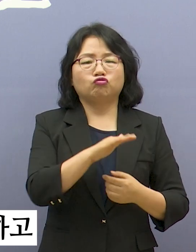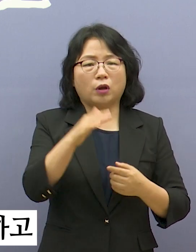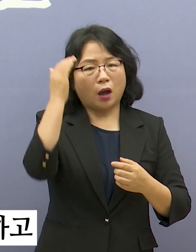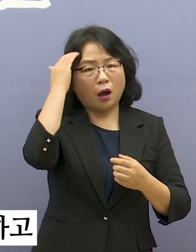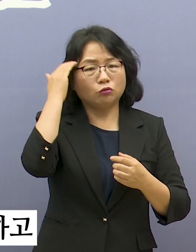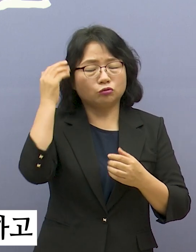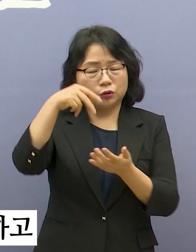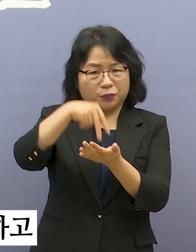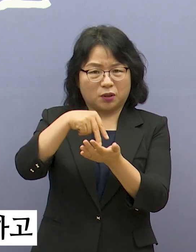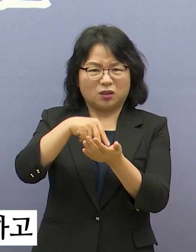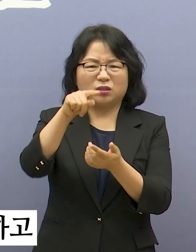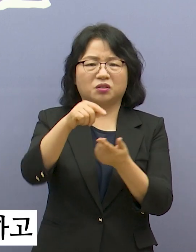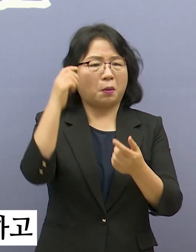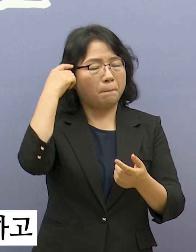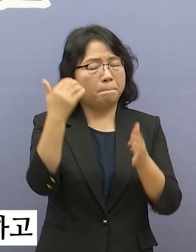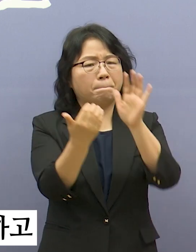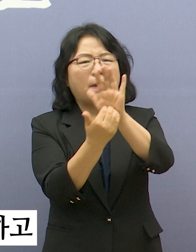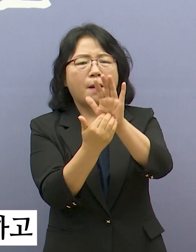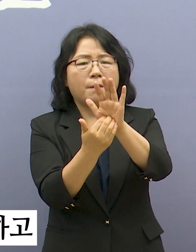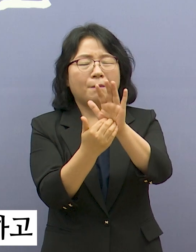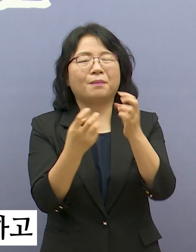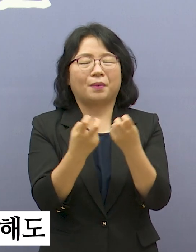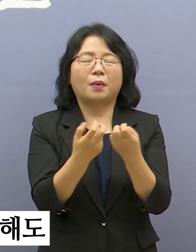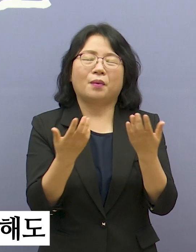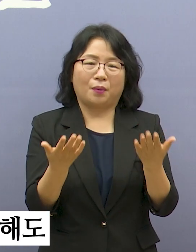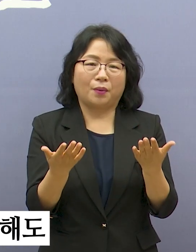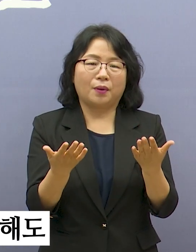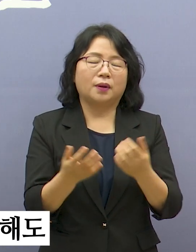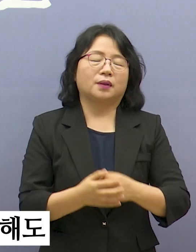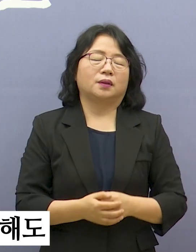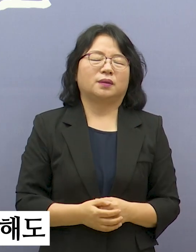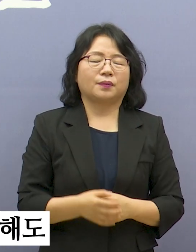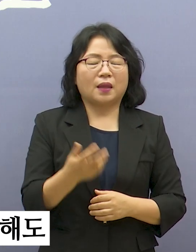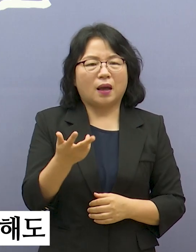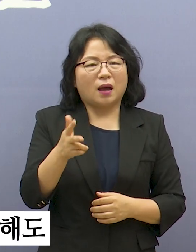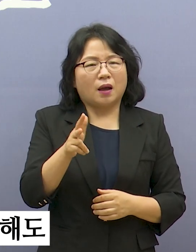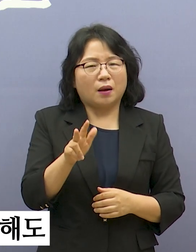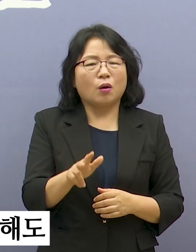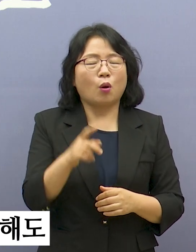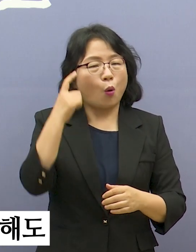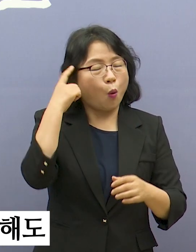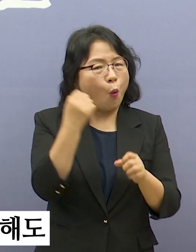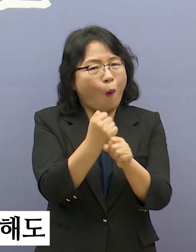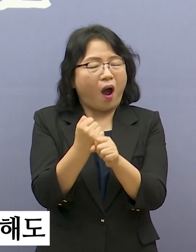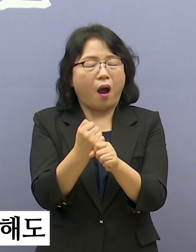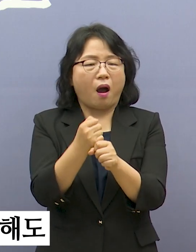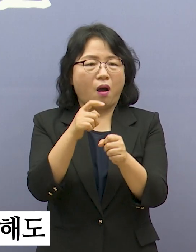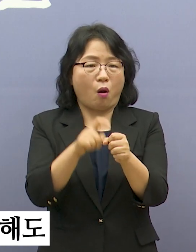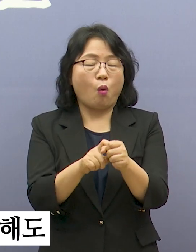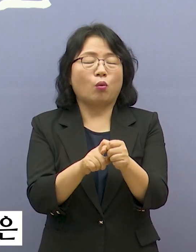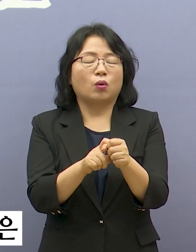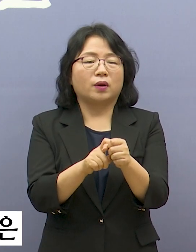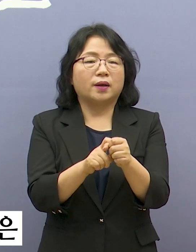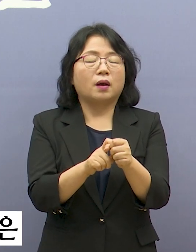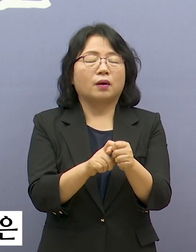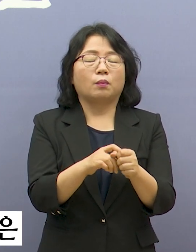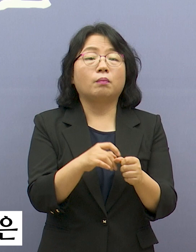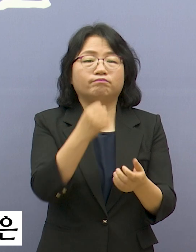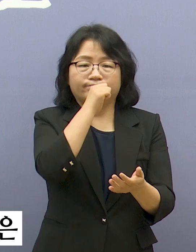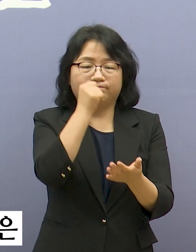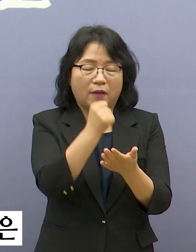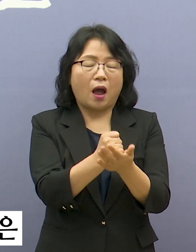과학적 기술적으로 안전하고 사실상 영향이 극히 미비하다고 해도 우리